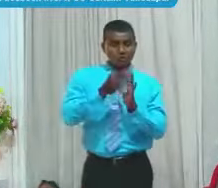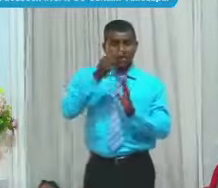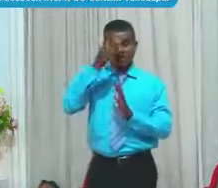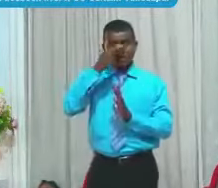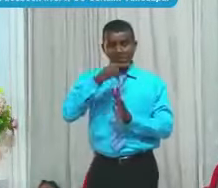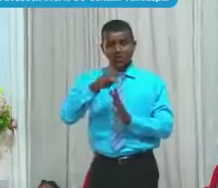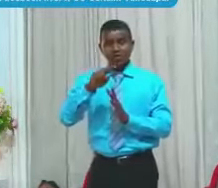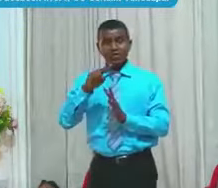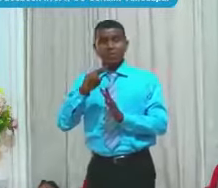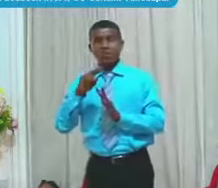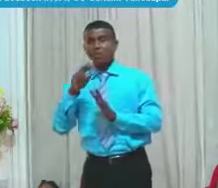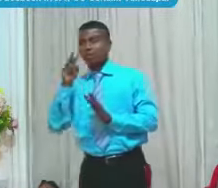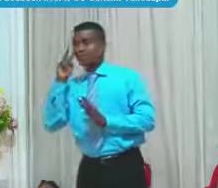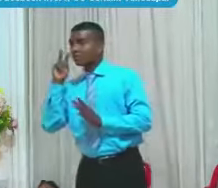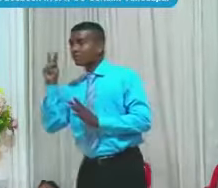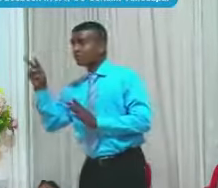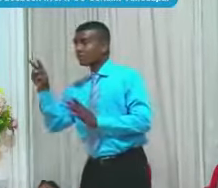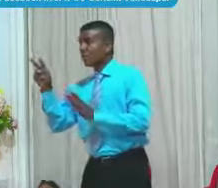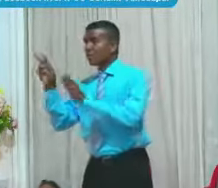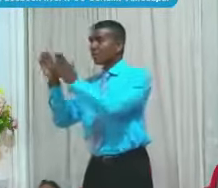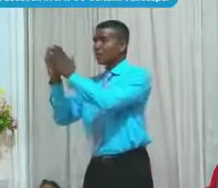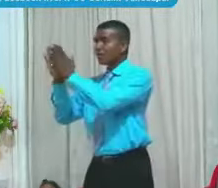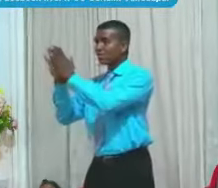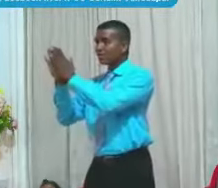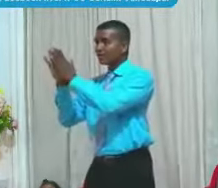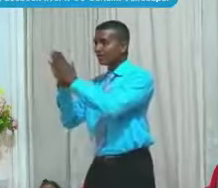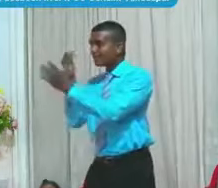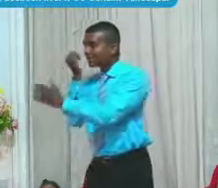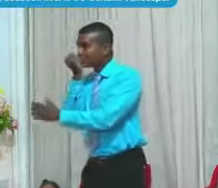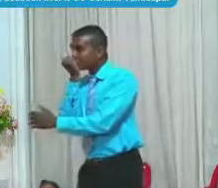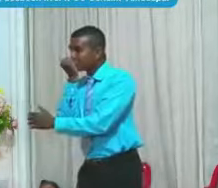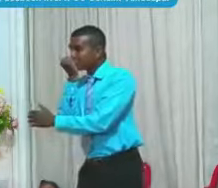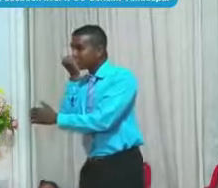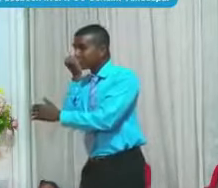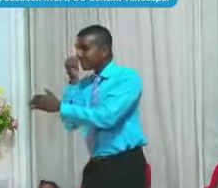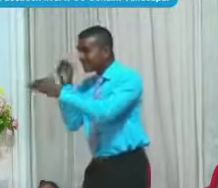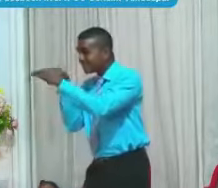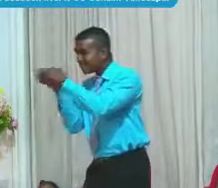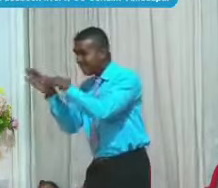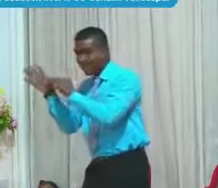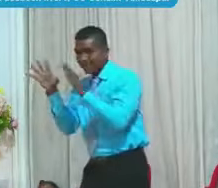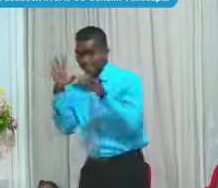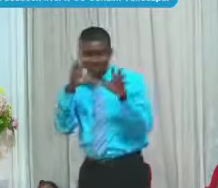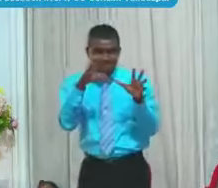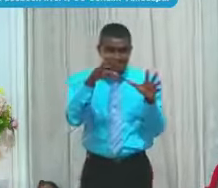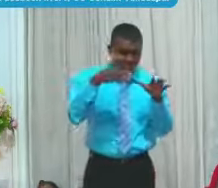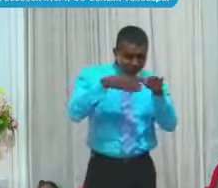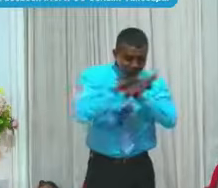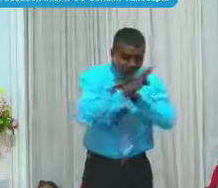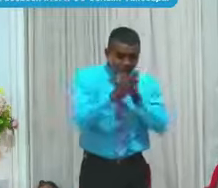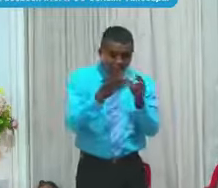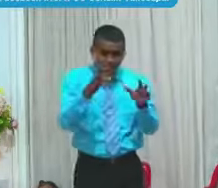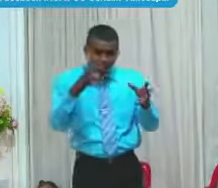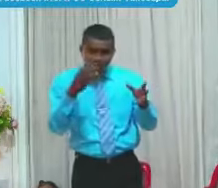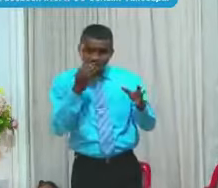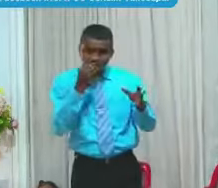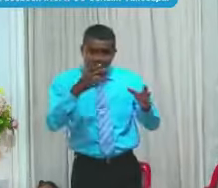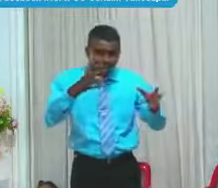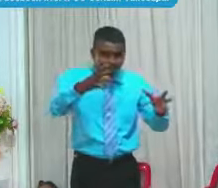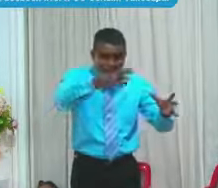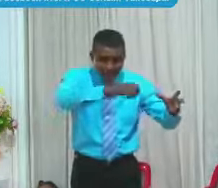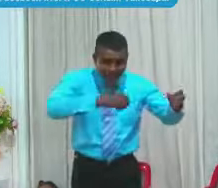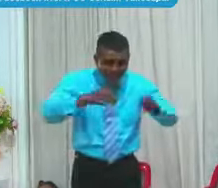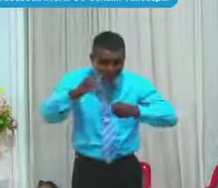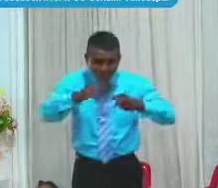Por donde ellos Entraban Todas las noches Y se llevaban Toda Toda esa comida Que dejaban Esos